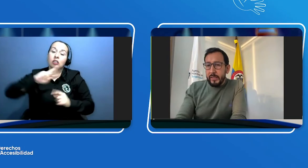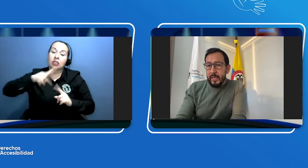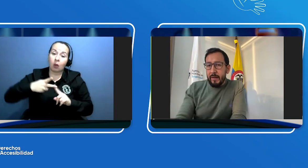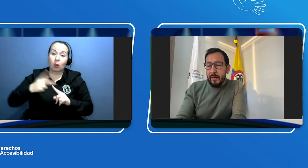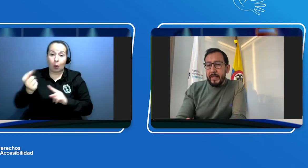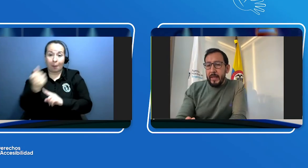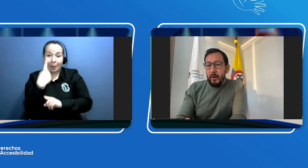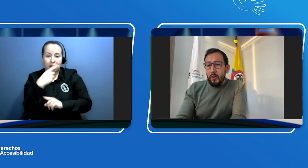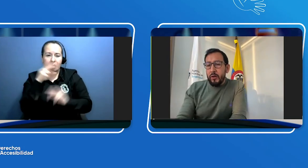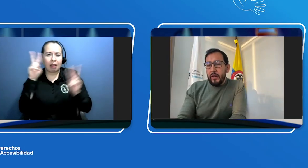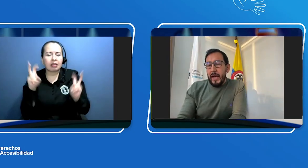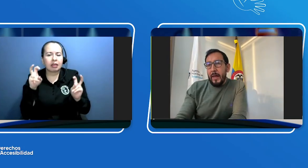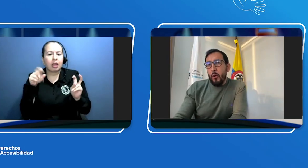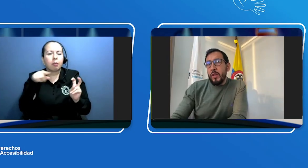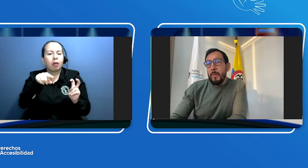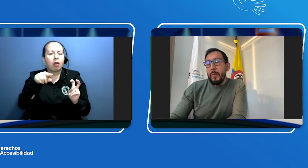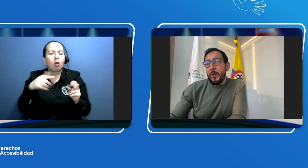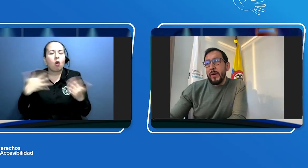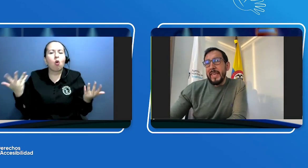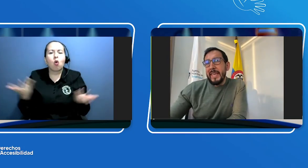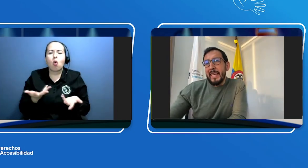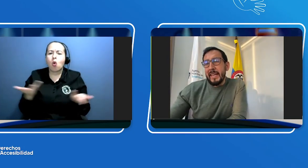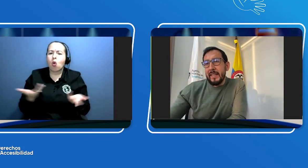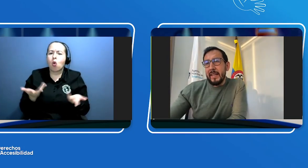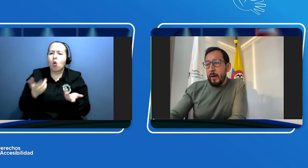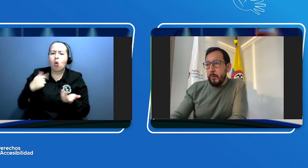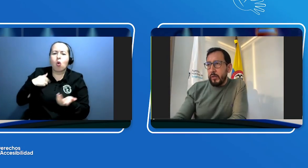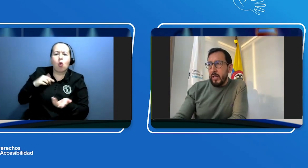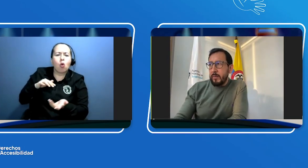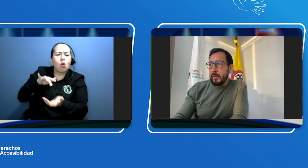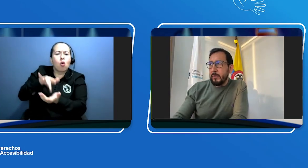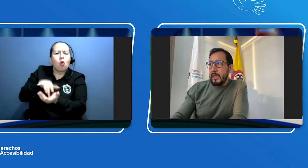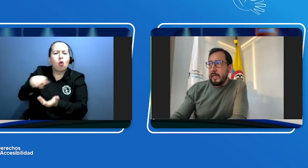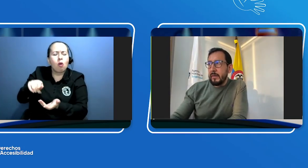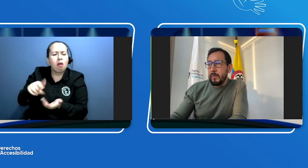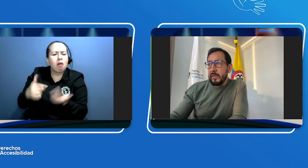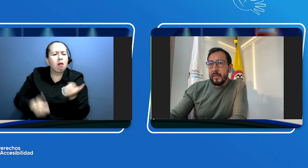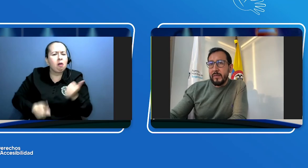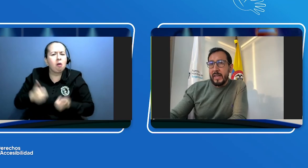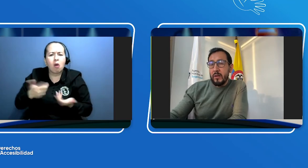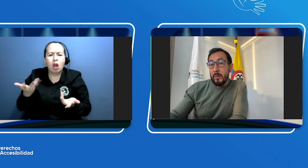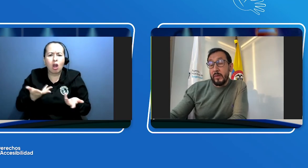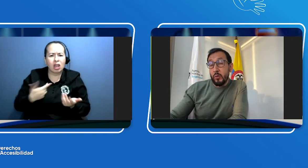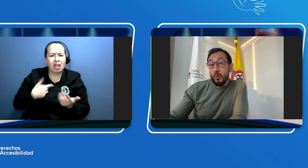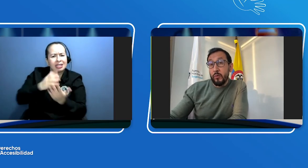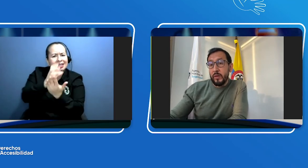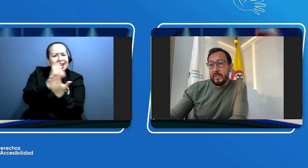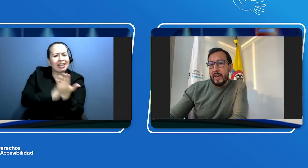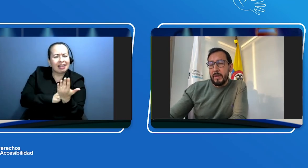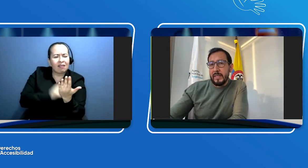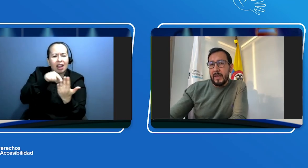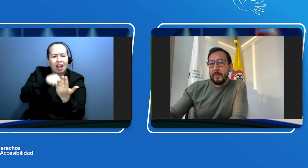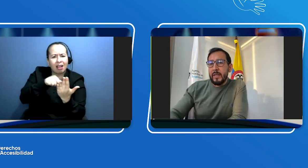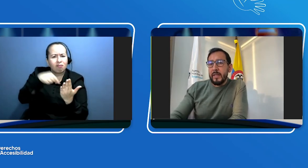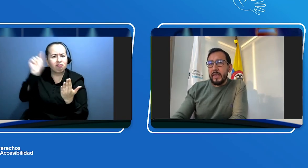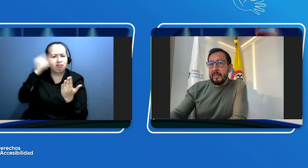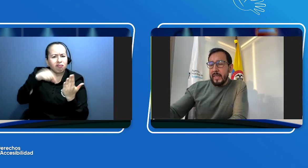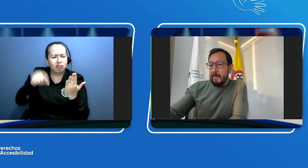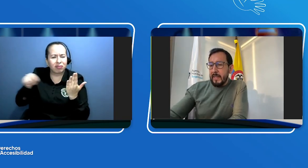que ver con a dónde puedo ir a obtener mi certificado de aptitud tica mental que es el que brinda el